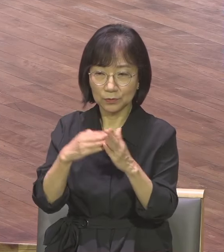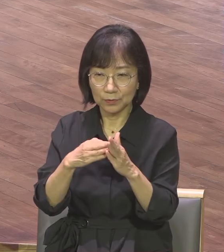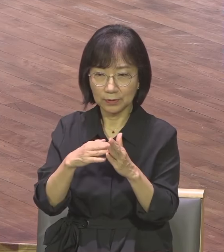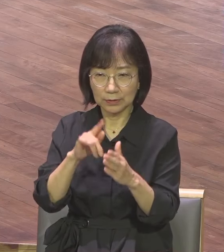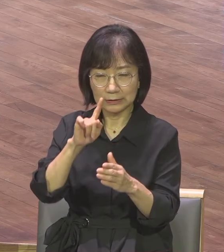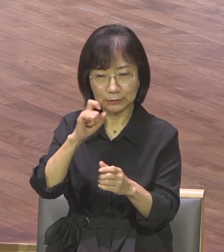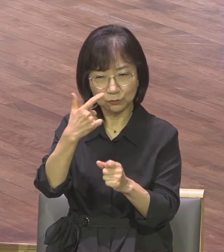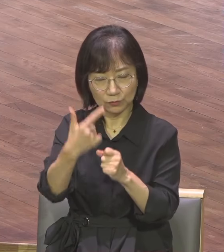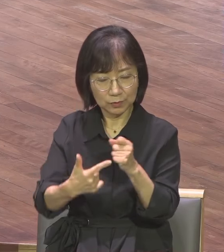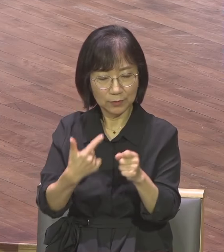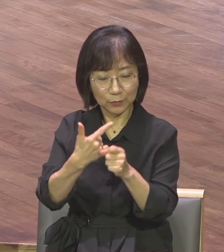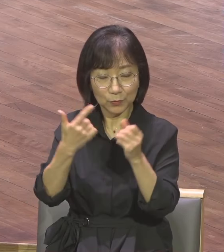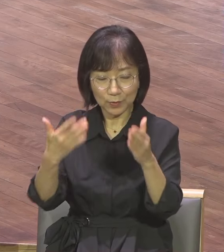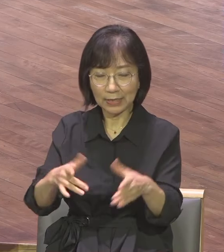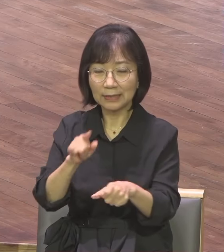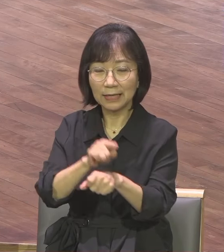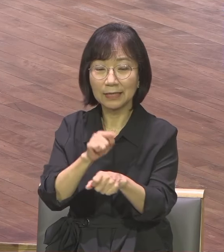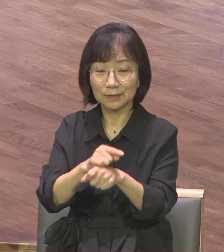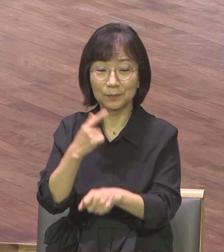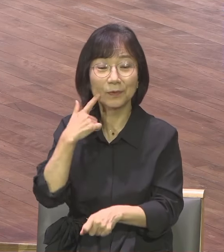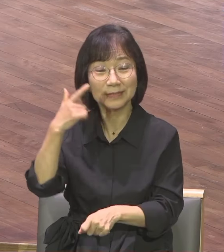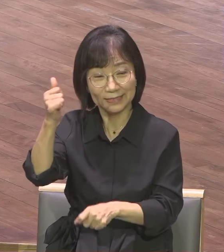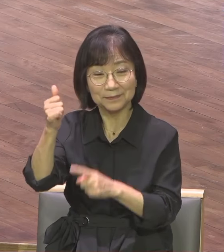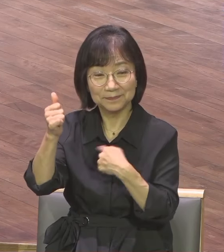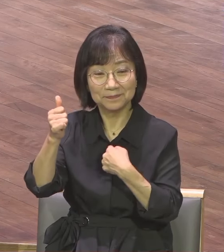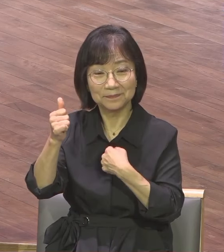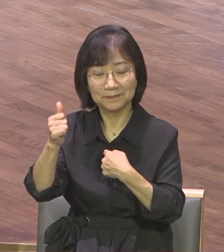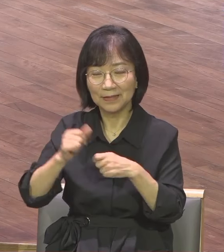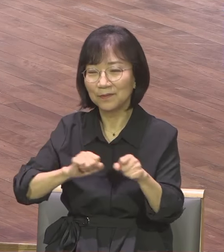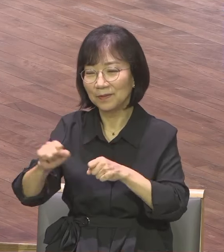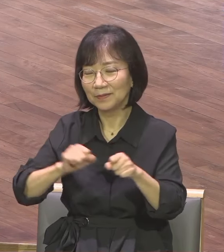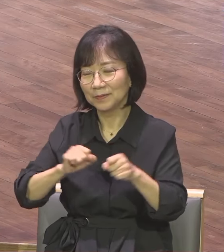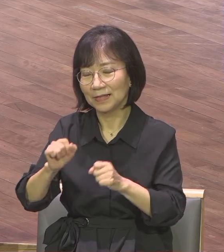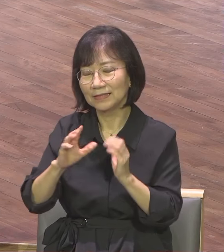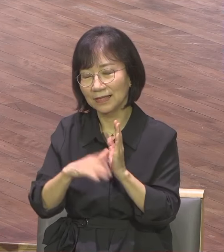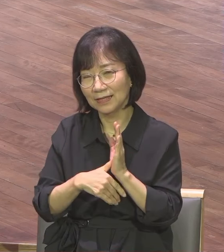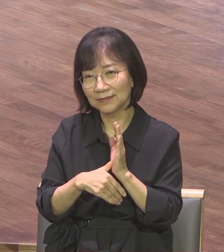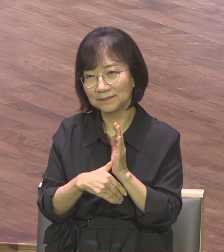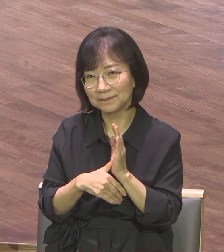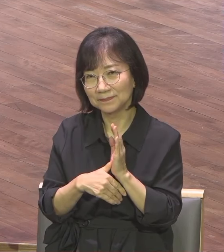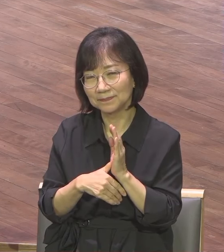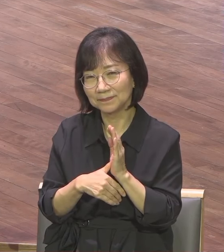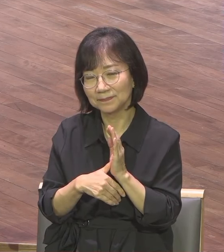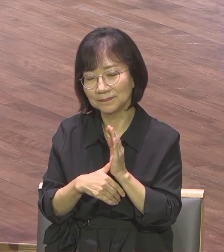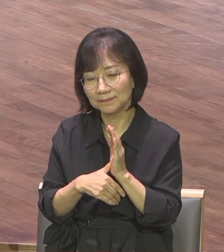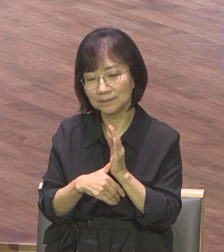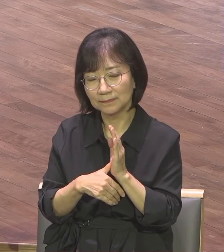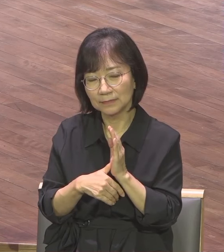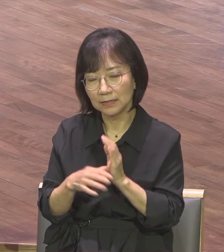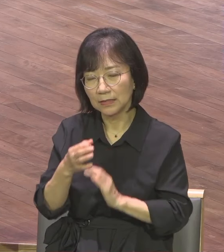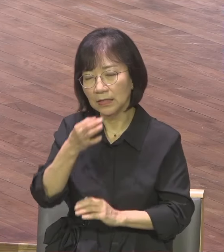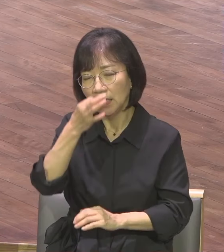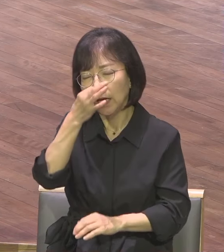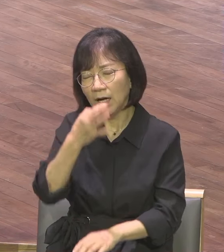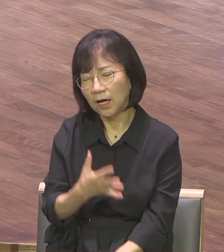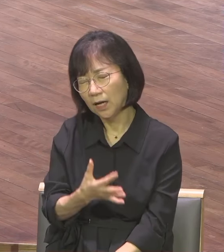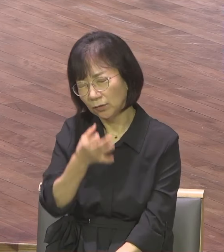장로님과 단임 목사님과 한 팀이 되어서 교회를 얘기하면서 힘들다고 생각한 적이 없어요 어떤